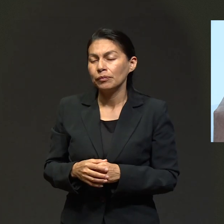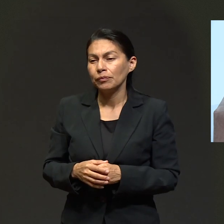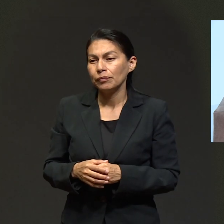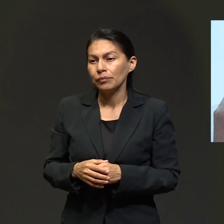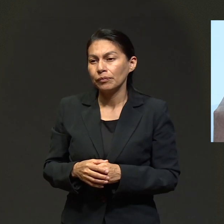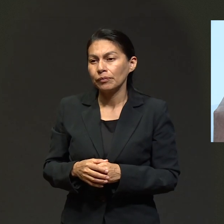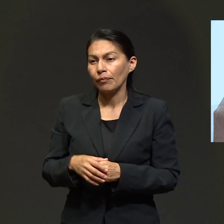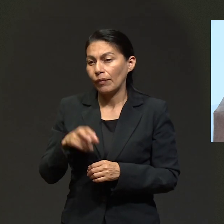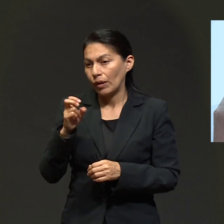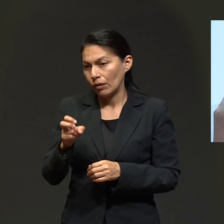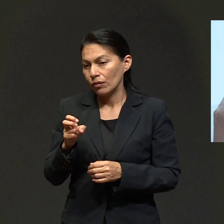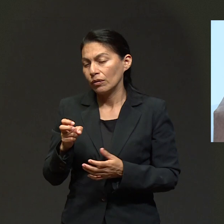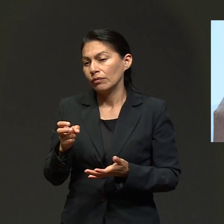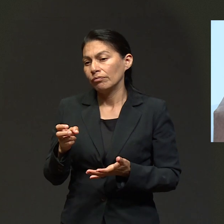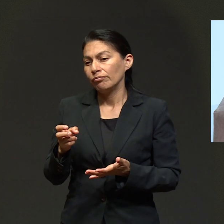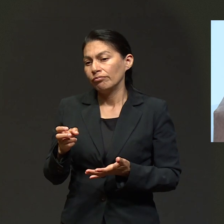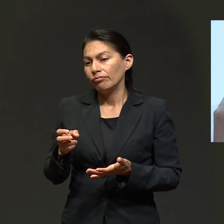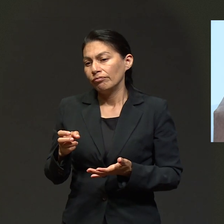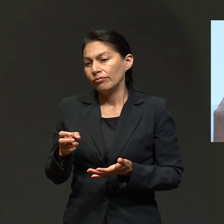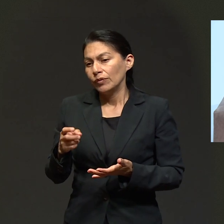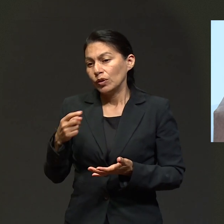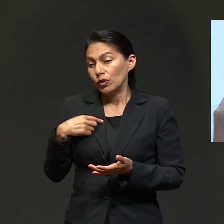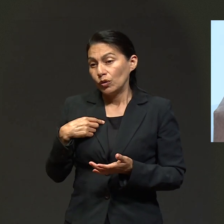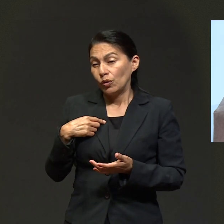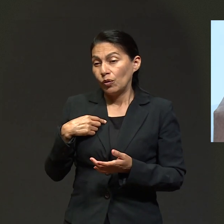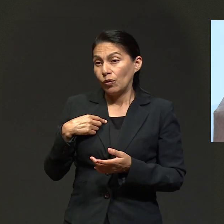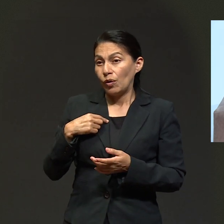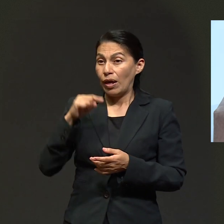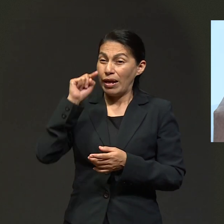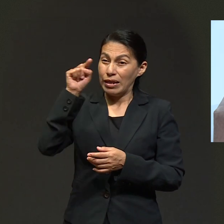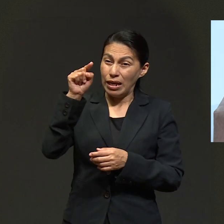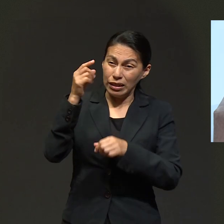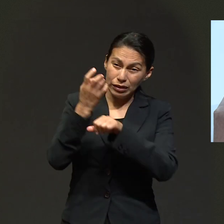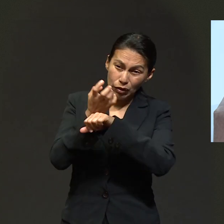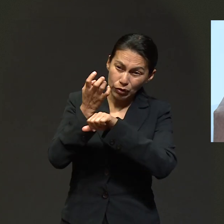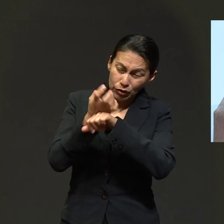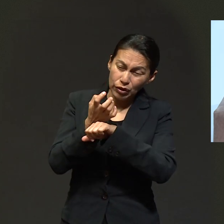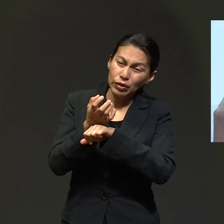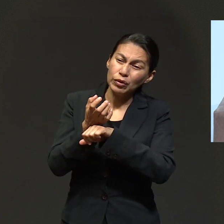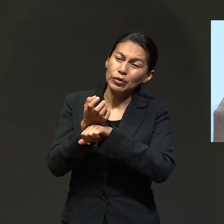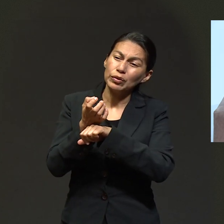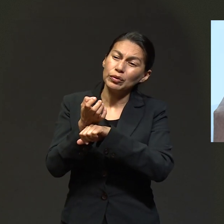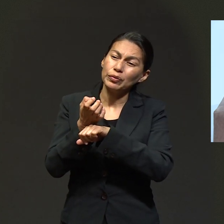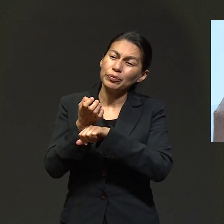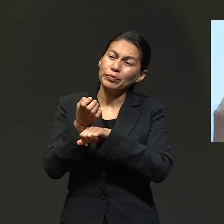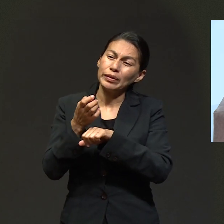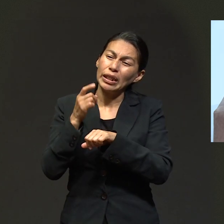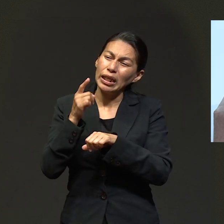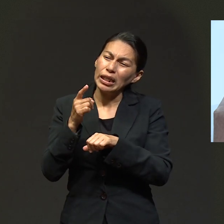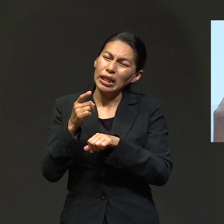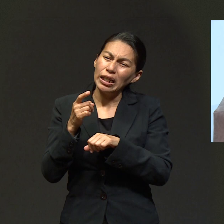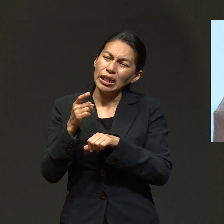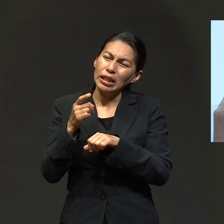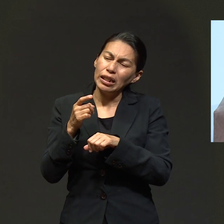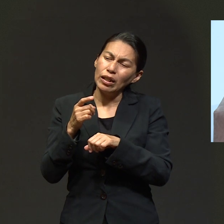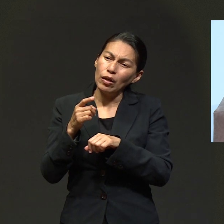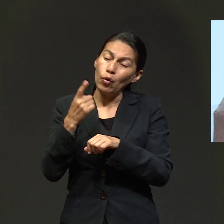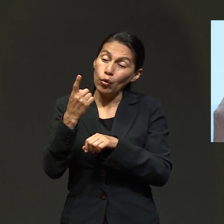responsabilidad, ¿verdad? Entonces, lamentablemente, cuando yo llego allá, solo una